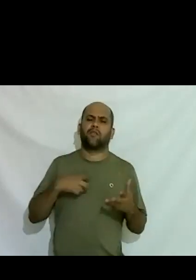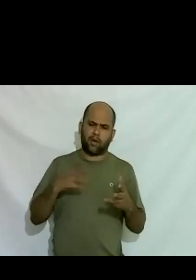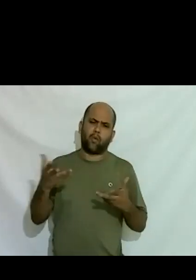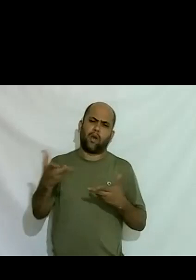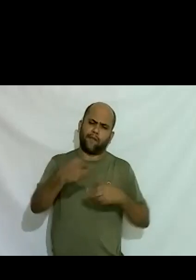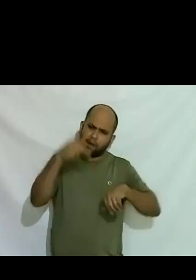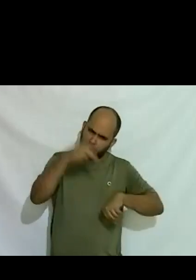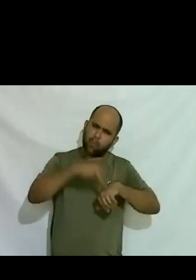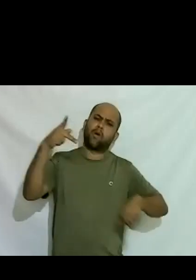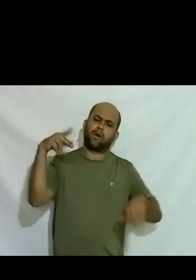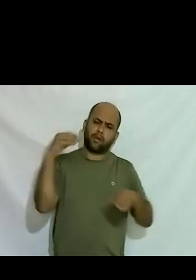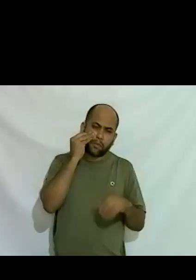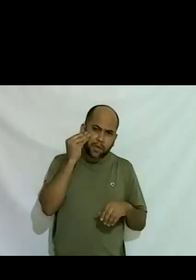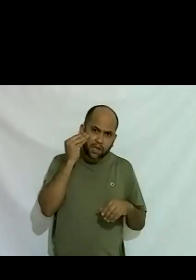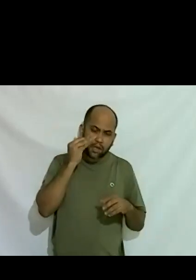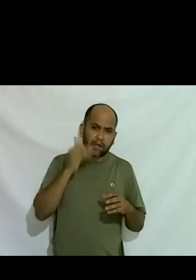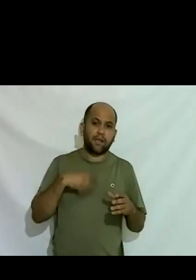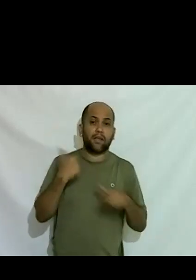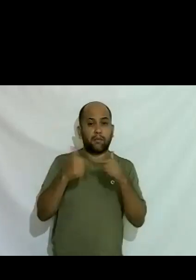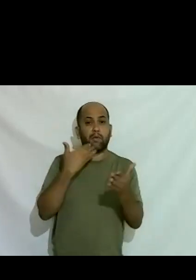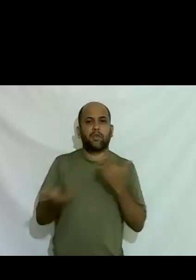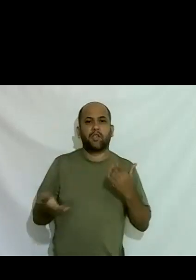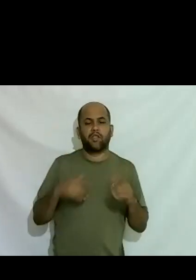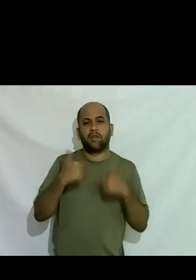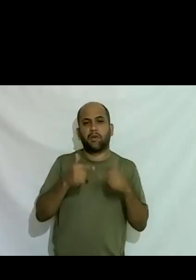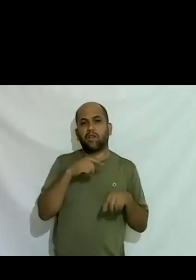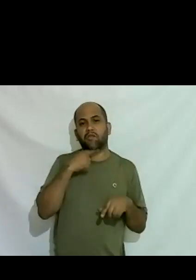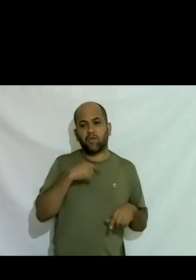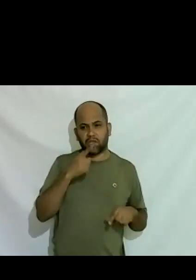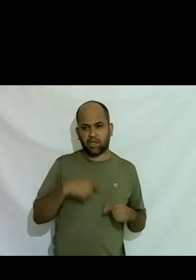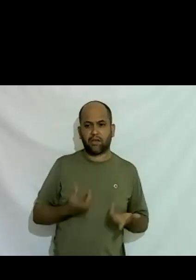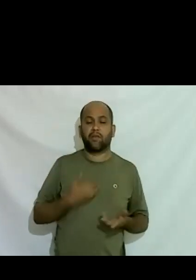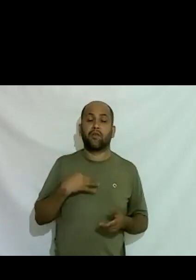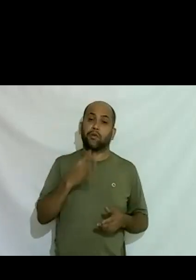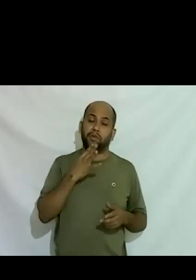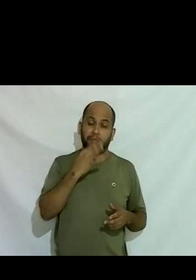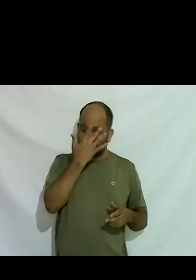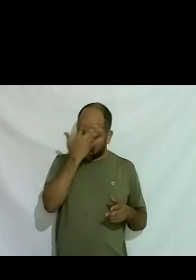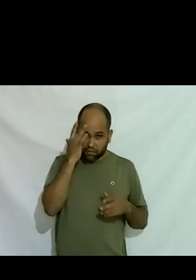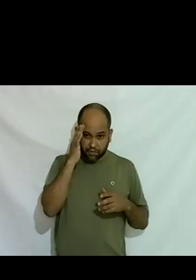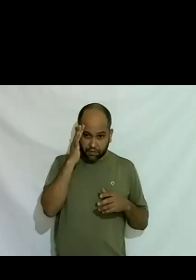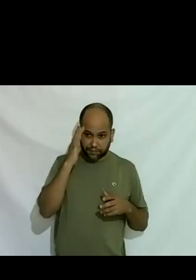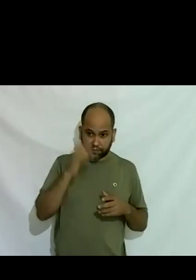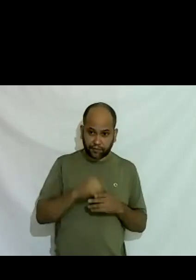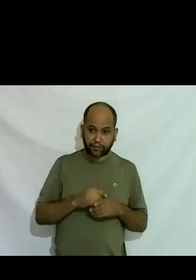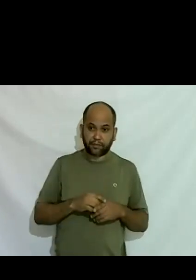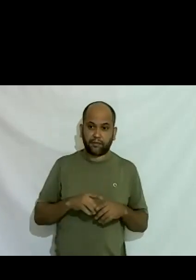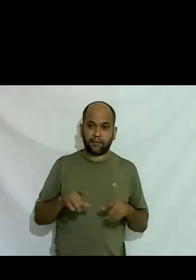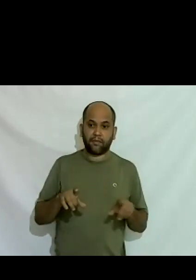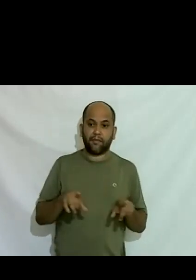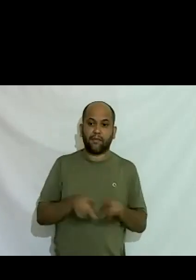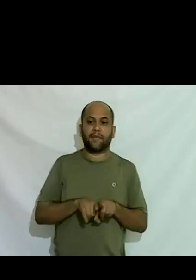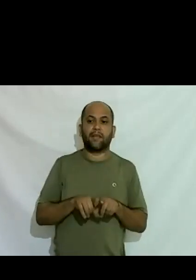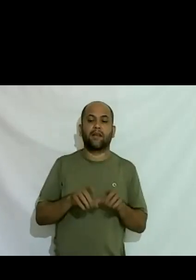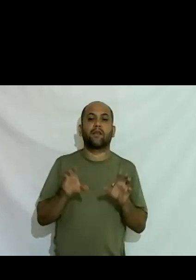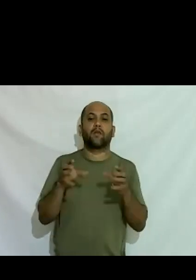experiência perdiam emprego e nunca mais conseguiam trabalhar nós conhecíamos pessoas assim além daquelas do movimento de